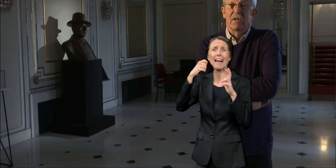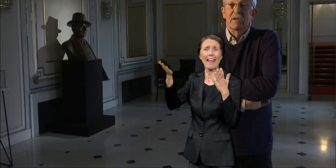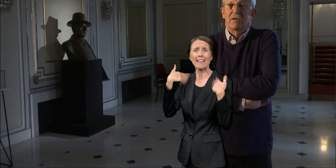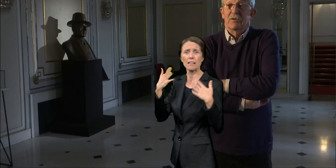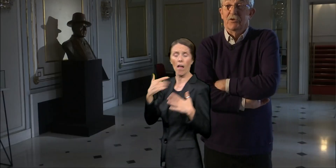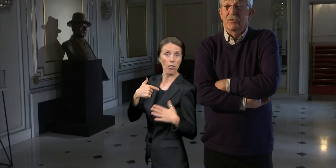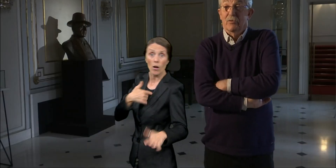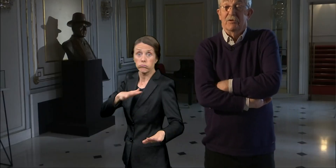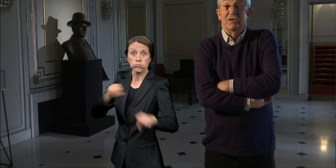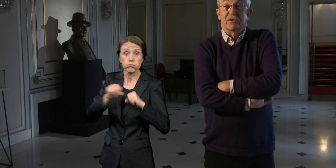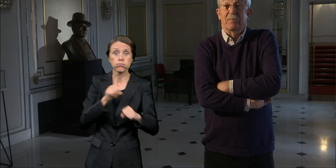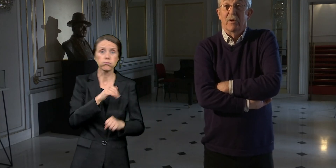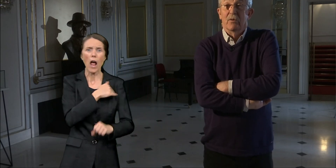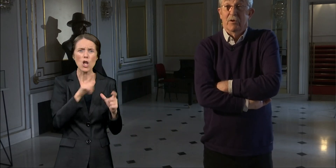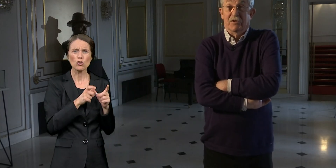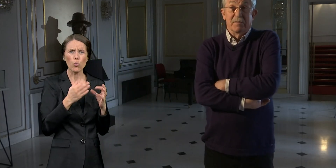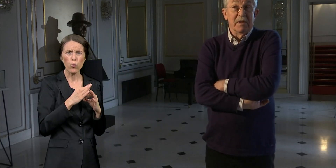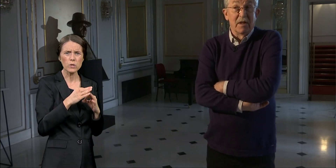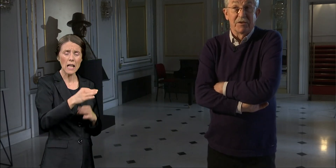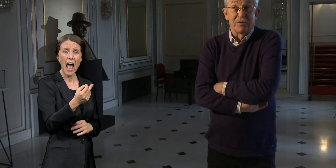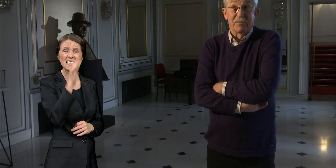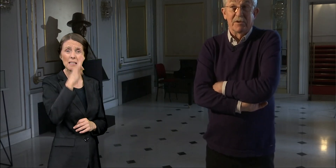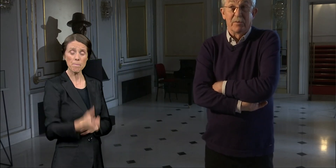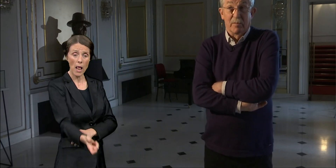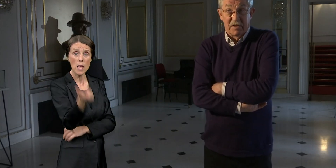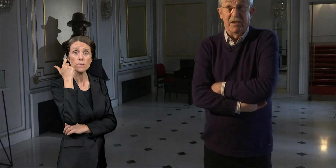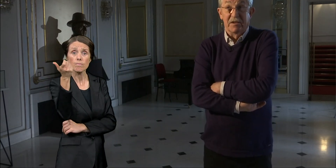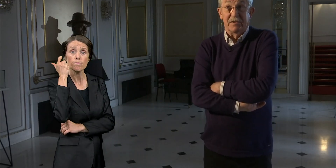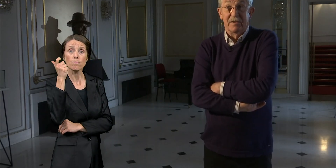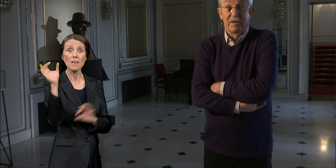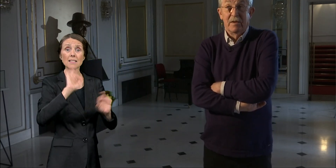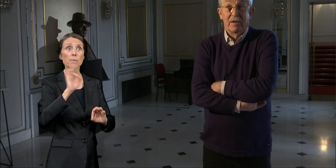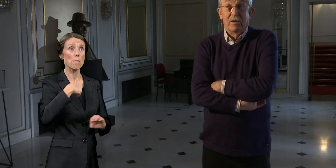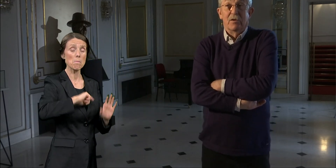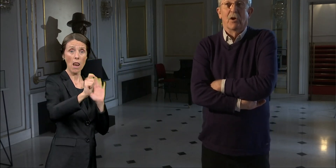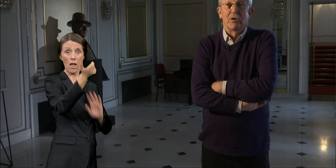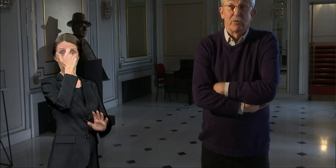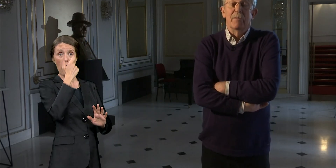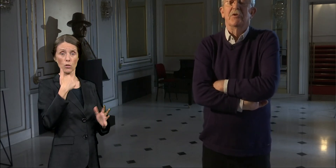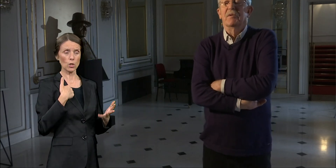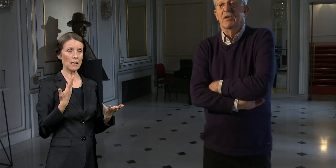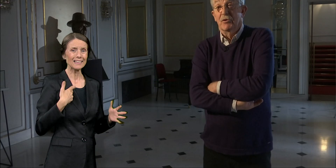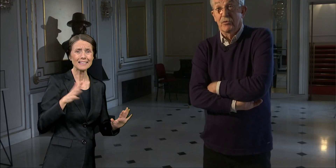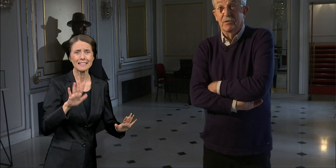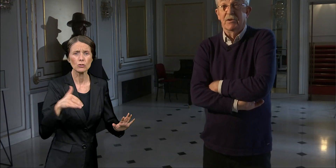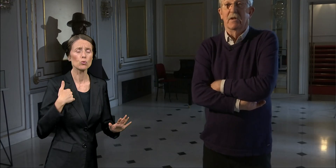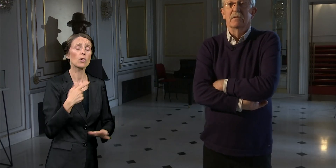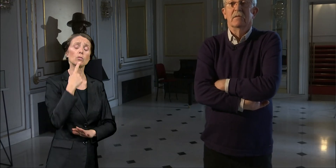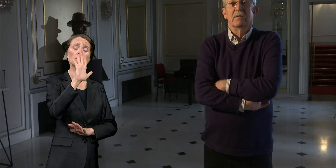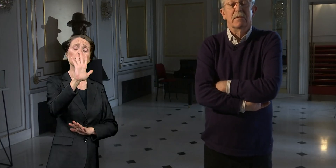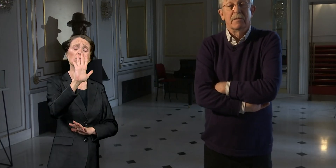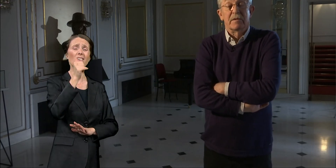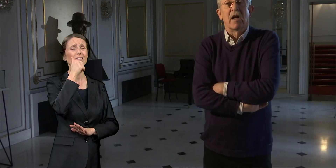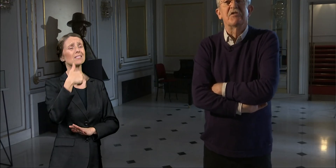djuza drži u ruci cipelu, ja će da me gađa s tom cipelom. Ali zaista, ja nešto, nemoj ti meni, djuza,